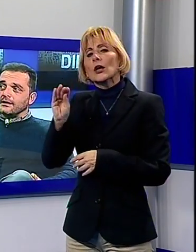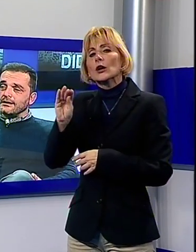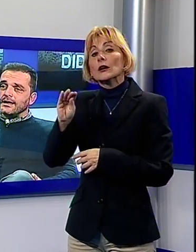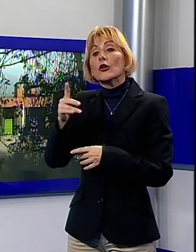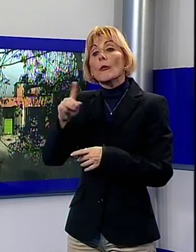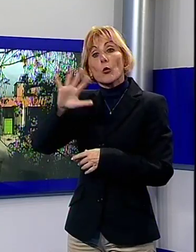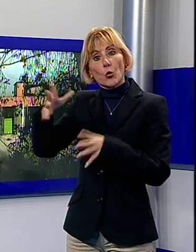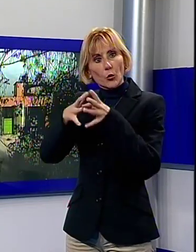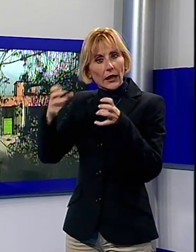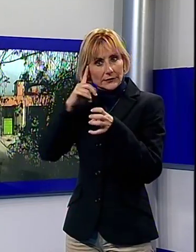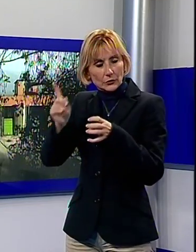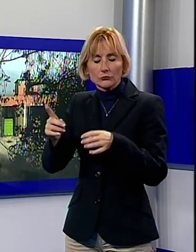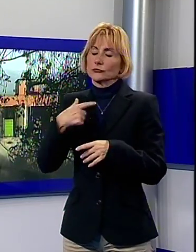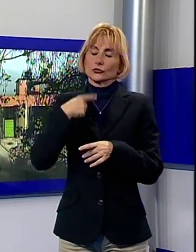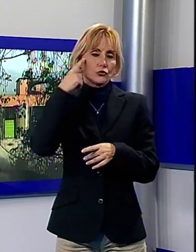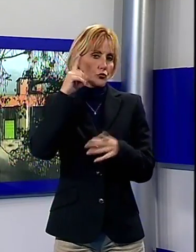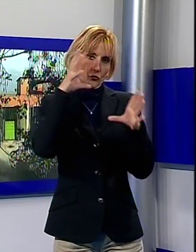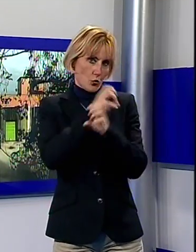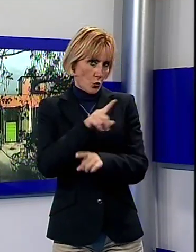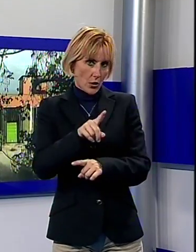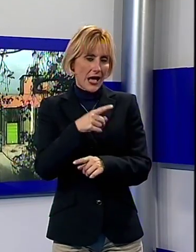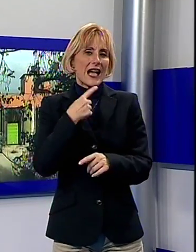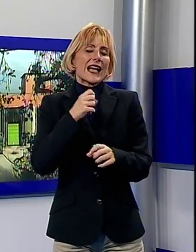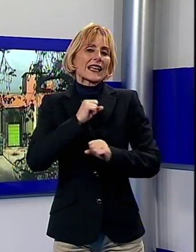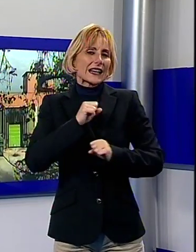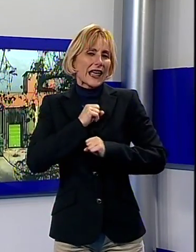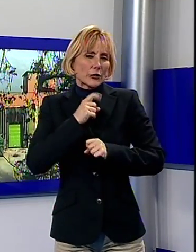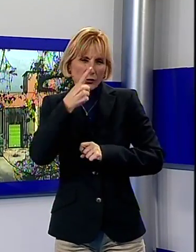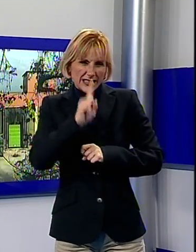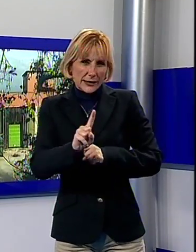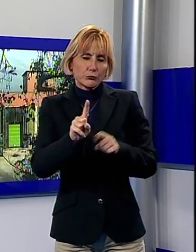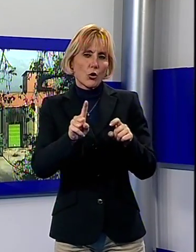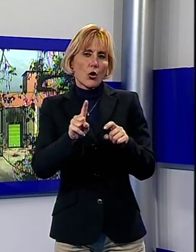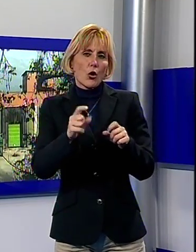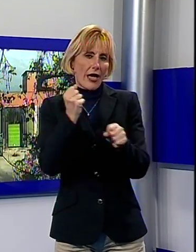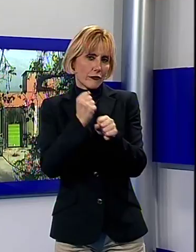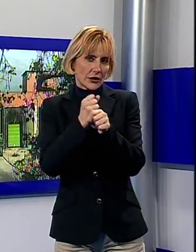dell'altra, però credo che sia più vicina alla lavorazione precedente.